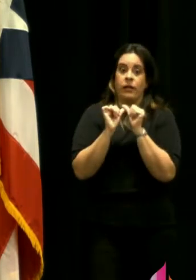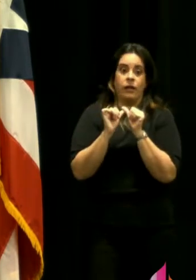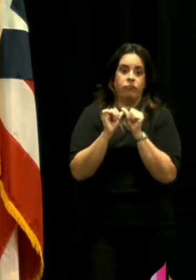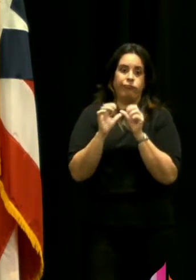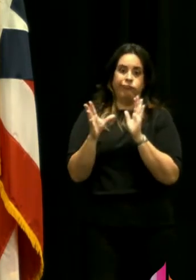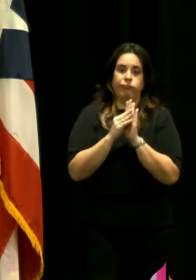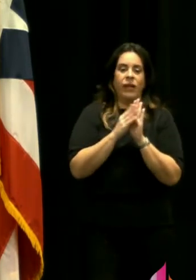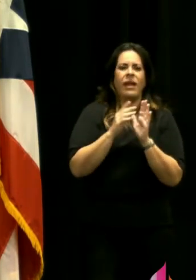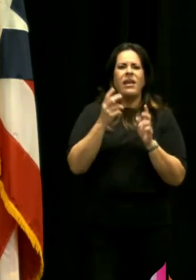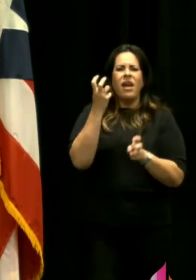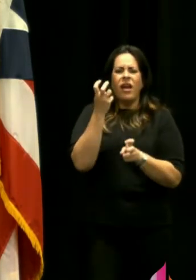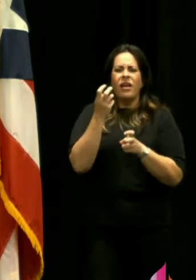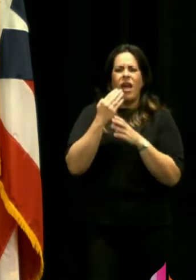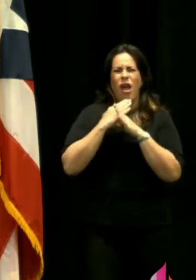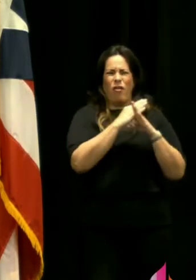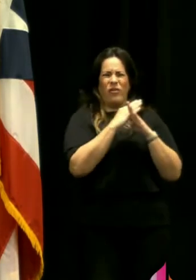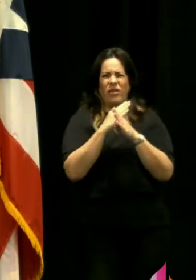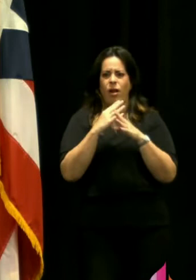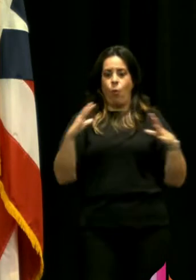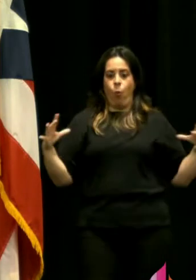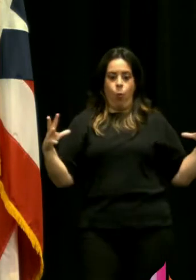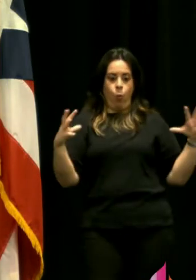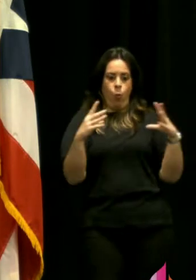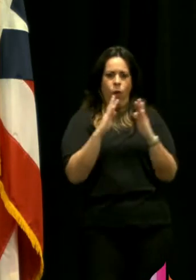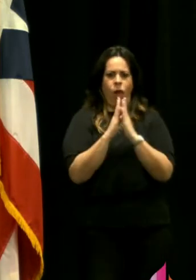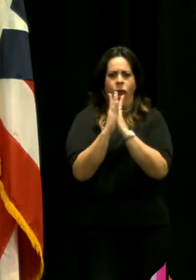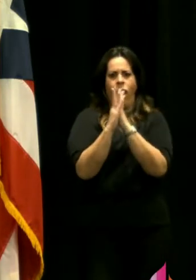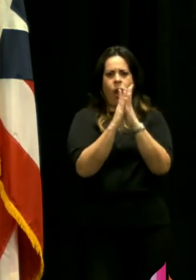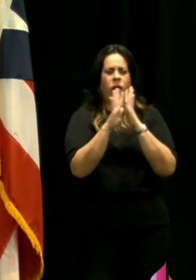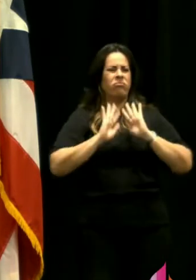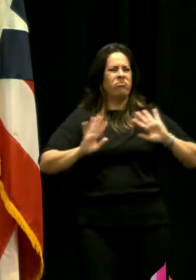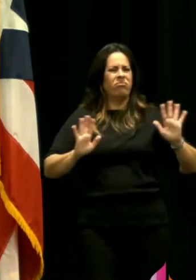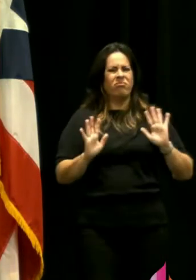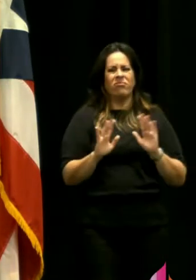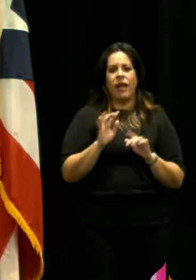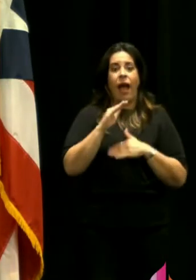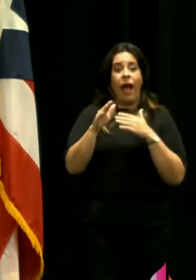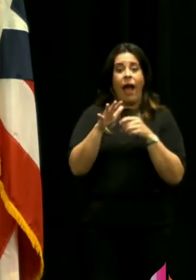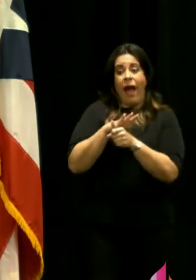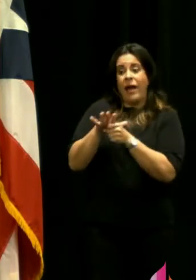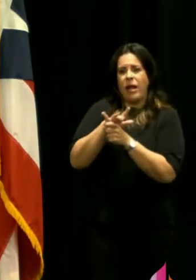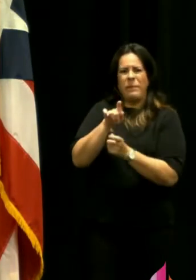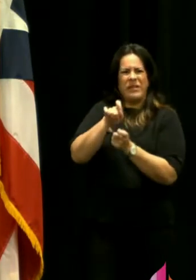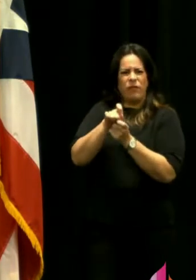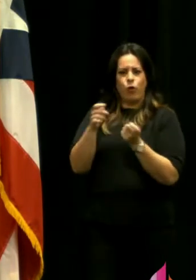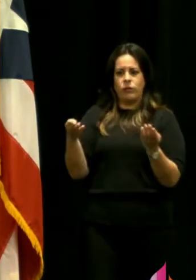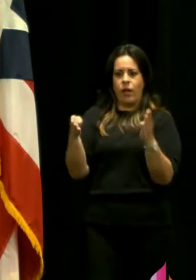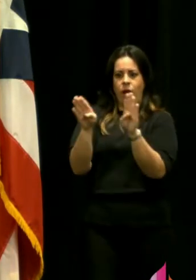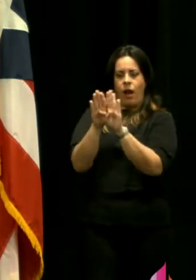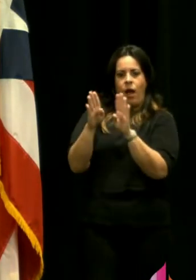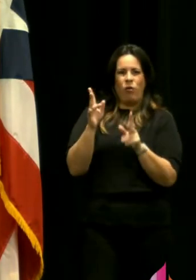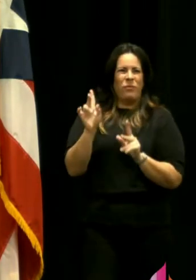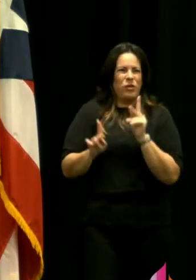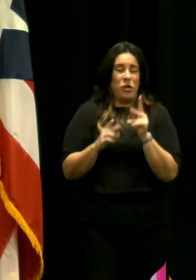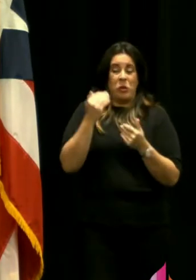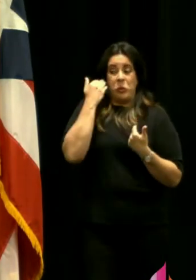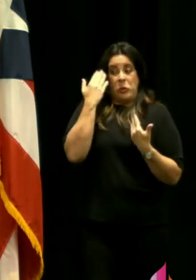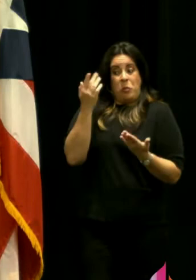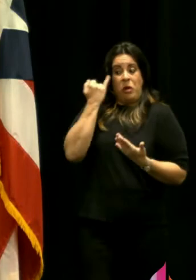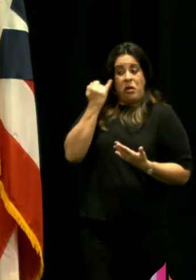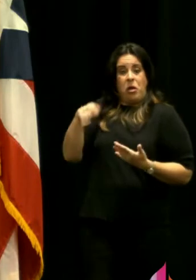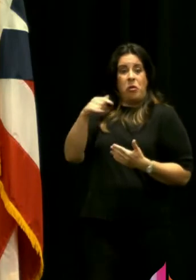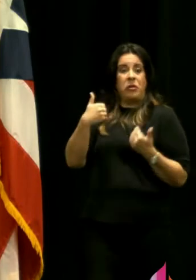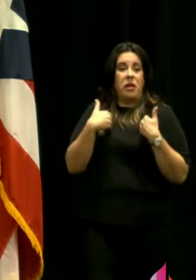evitar aglomeraciones sobre todo en lugares cerrados con personas que uno no sabe si están